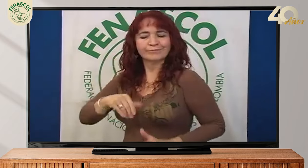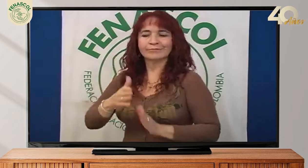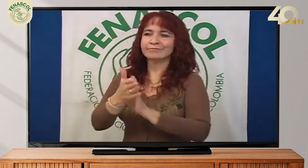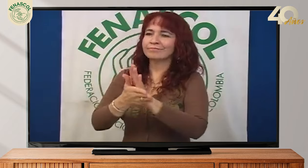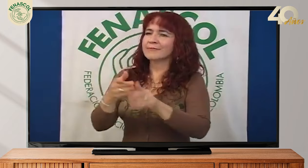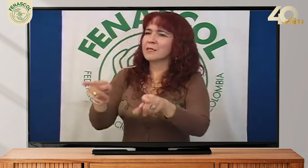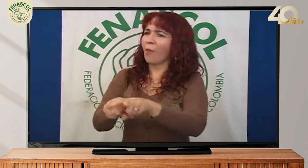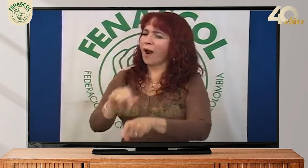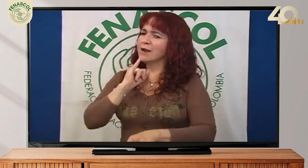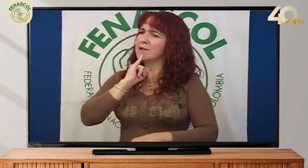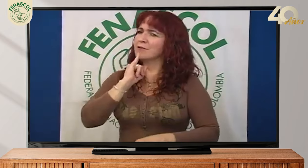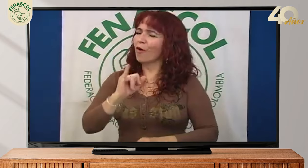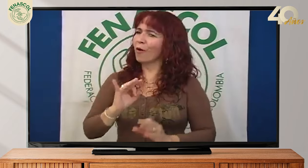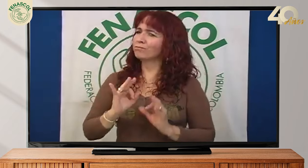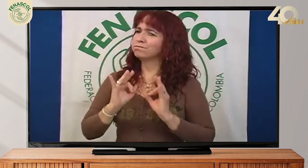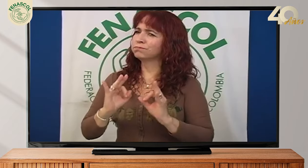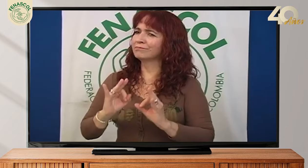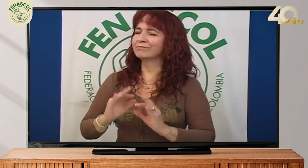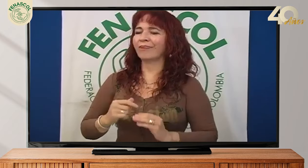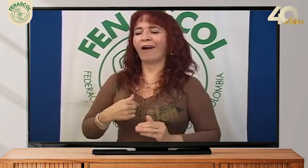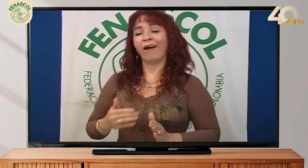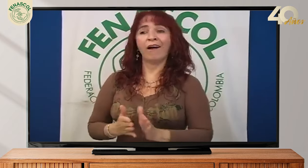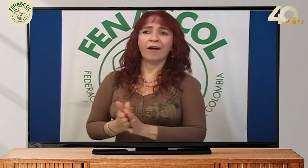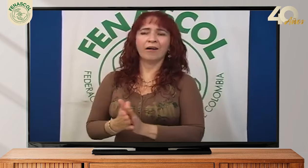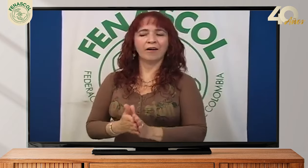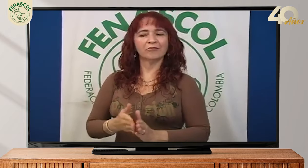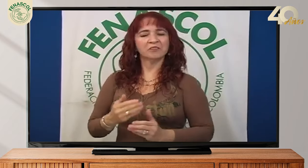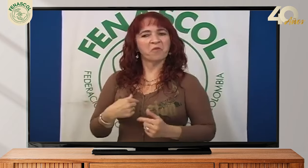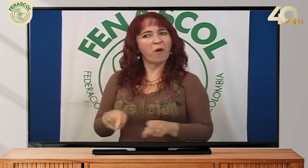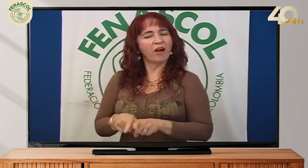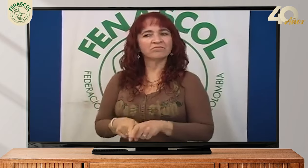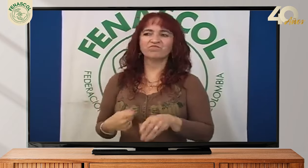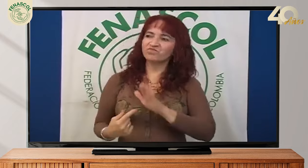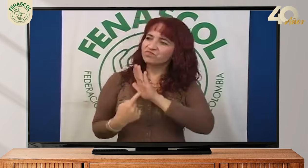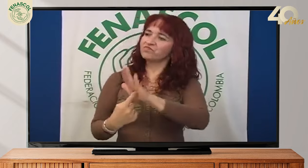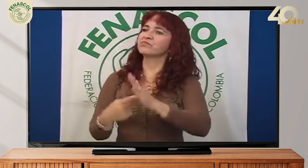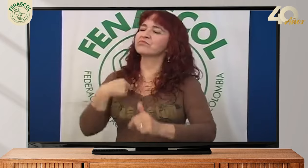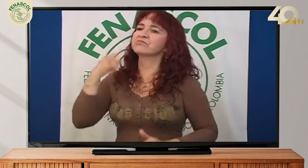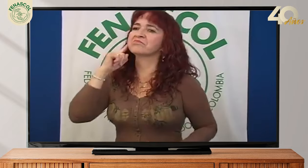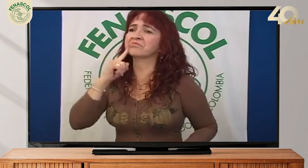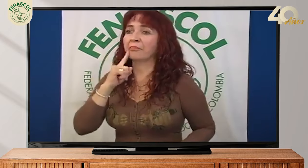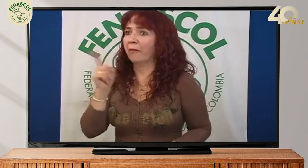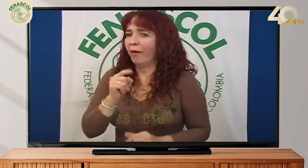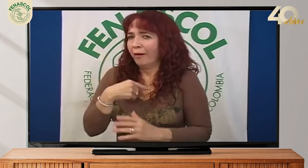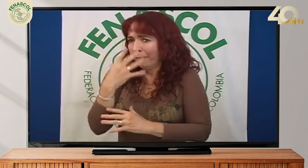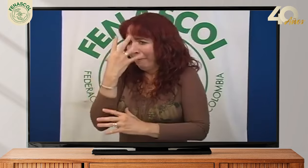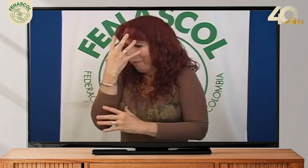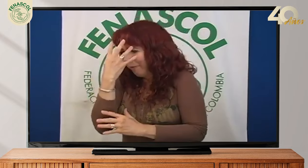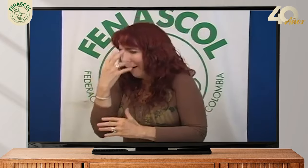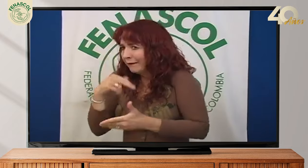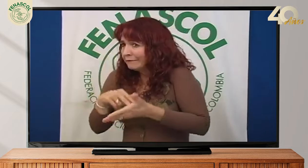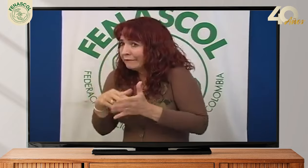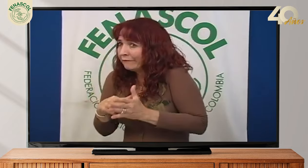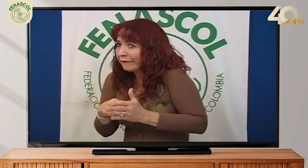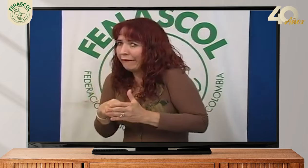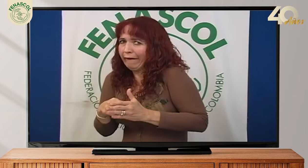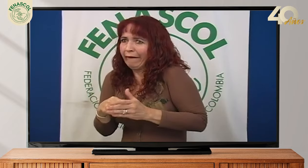con orgullo de identidad de la comunidad sorda al mostrar su idioma como rasgo distintivo Pero por el contrario, les daba pena y se